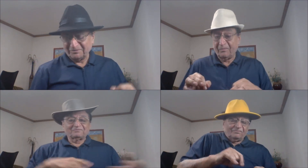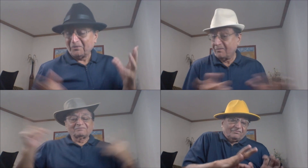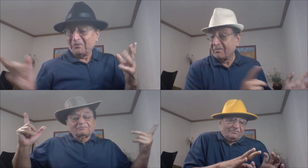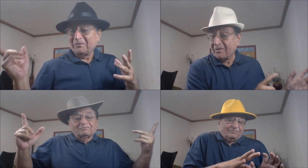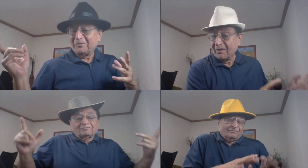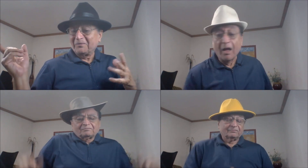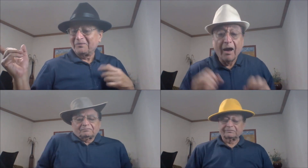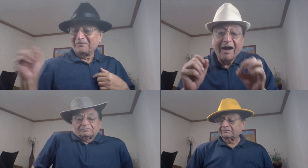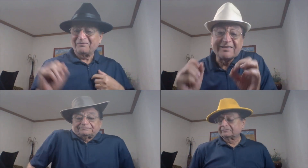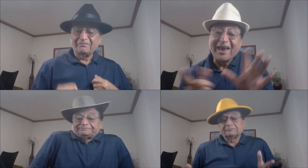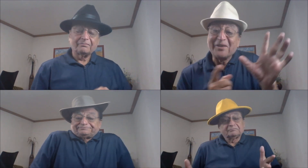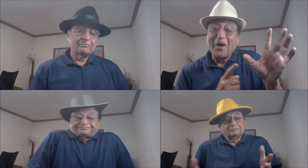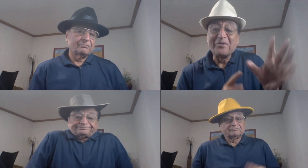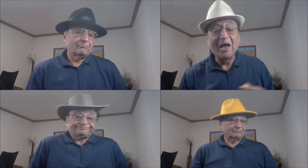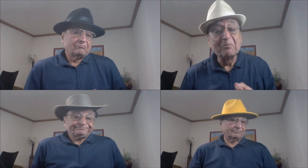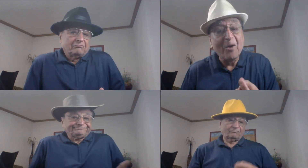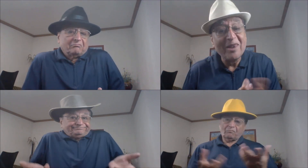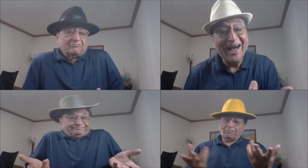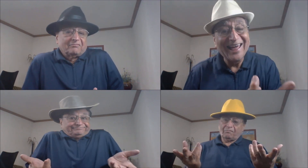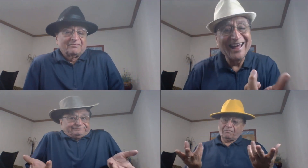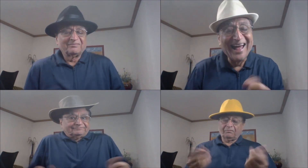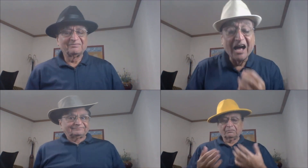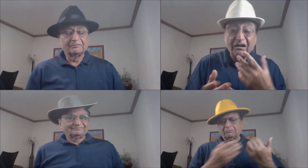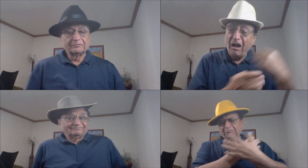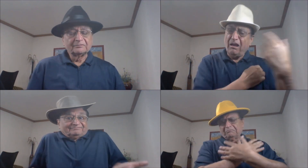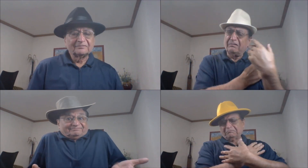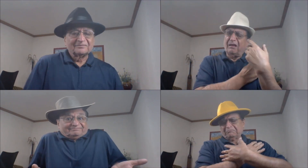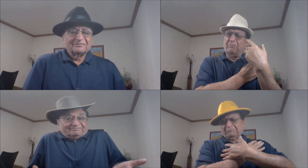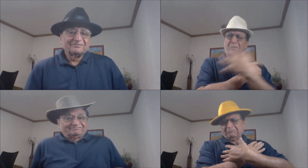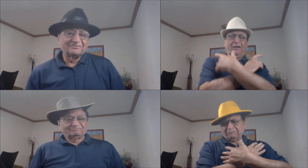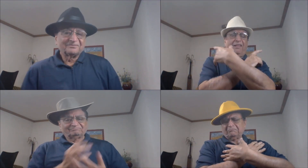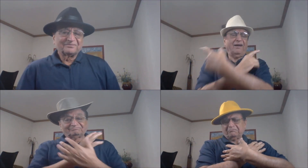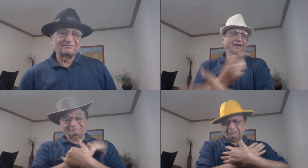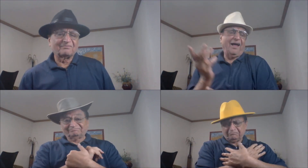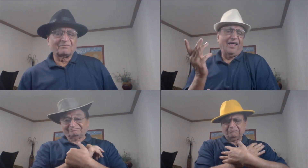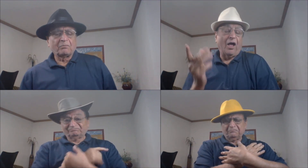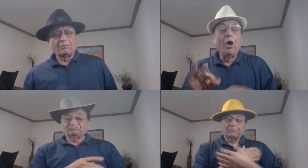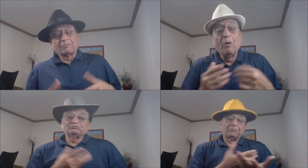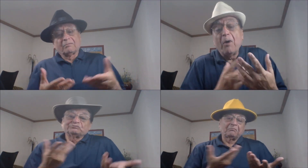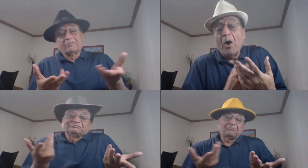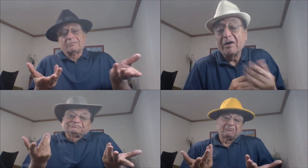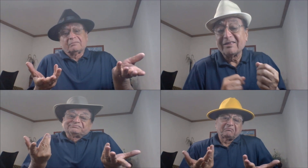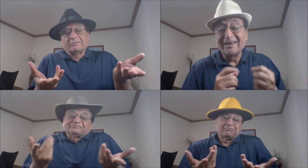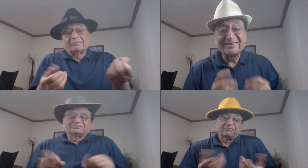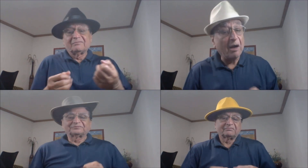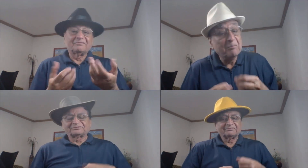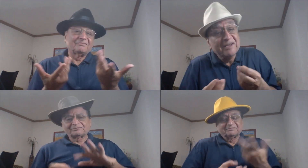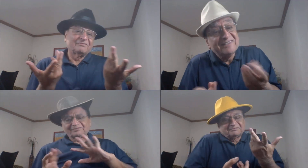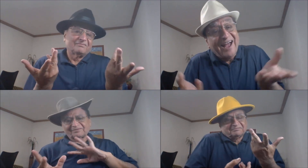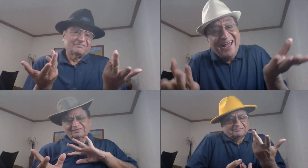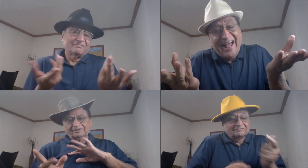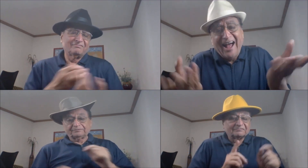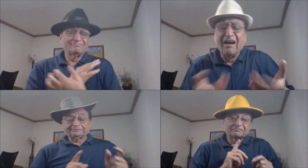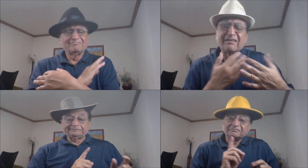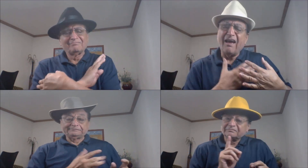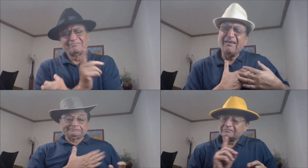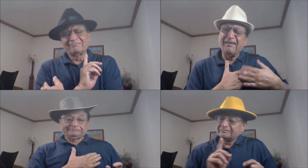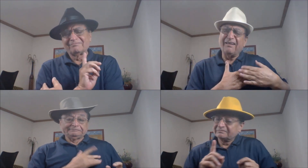हसी नों ने बुलाया गले से दिल लगाया बहुत समझाया यही न